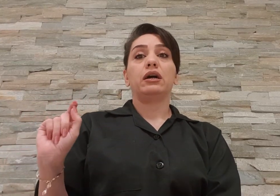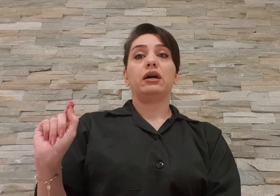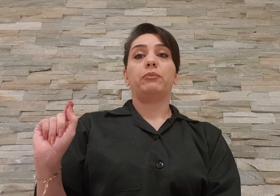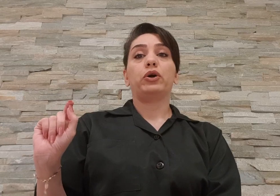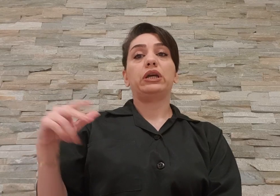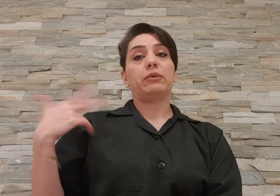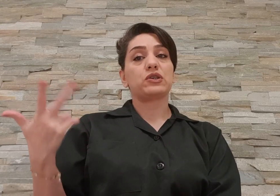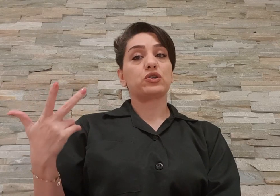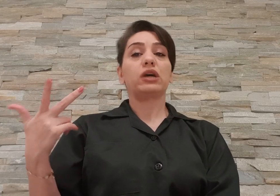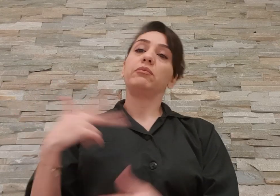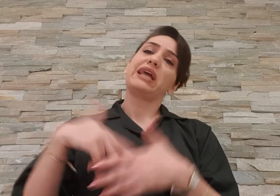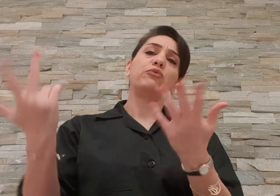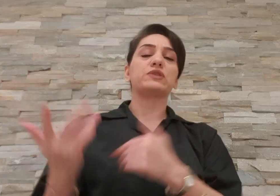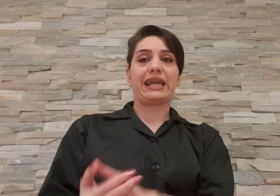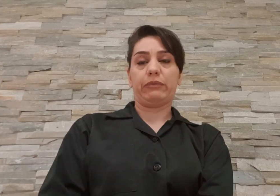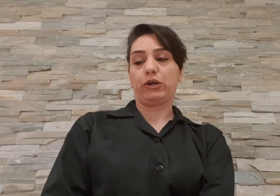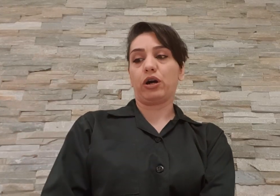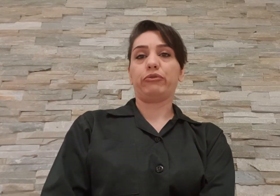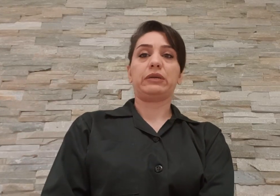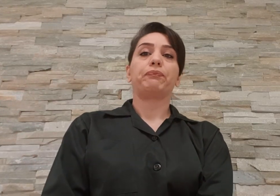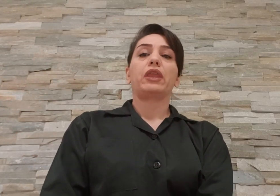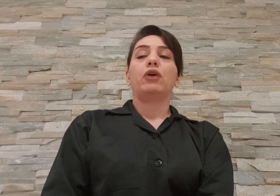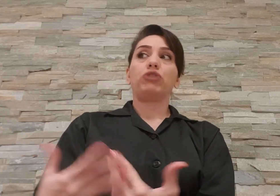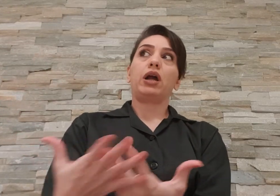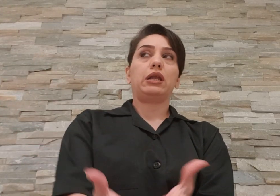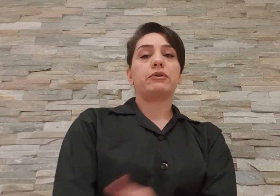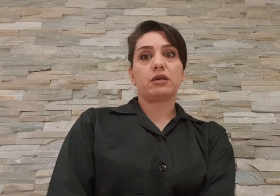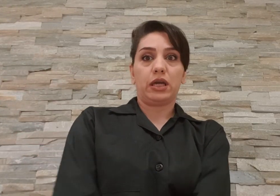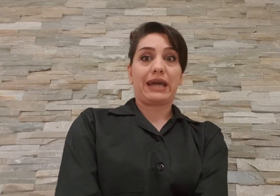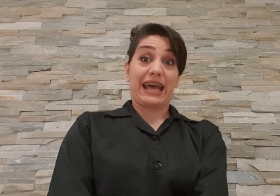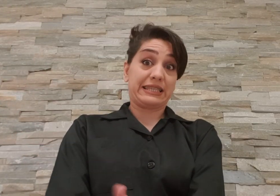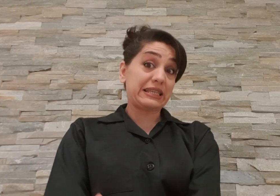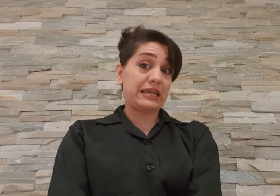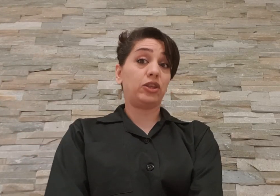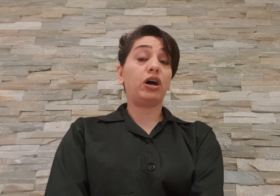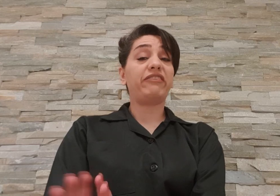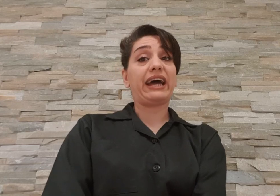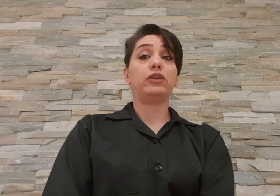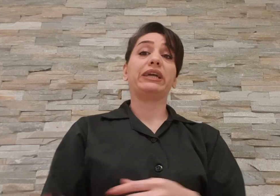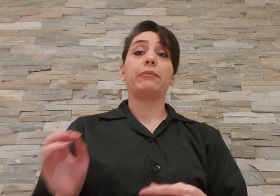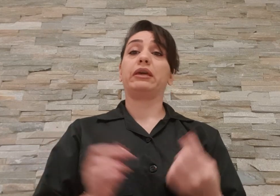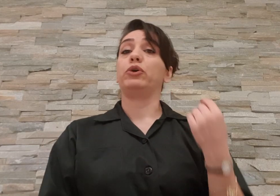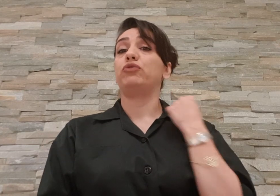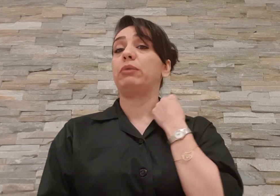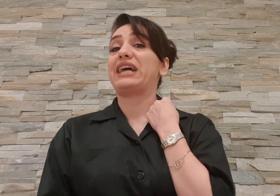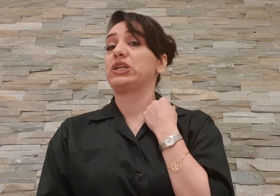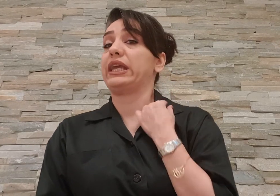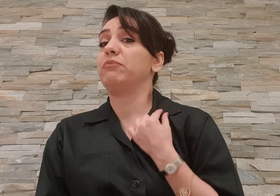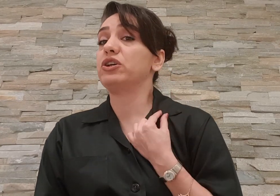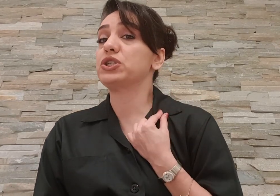ما این لباس ها رو ساختم که در اون مستند به کار بردیم توی حالا لباس های اصل زندان فقط این رو بگم که ما یه دونه بجه نیم داشتیم